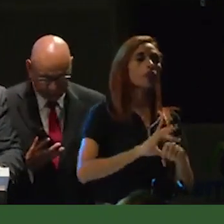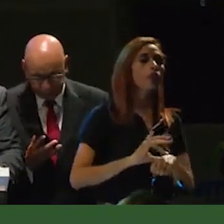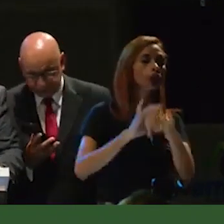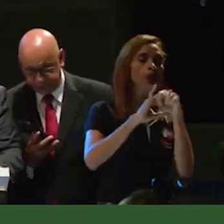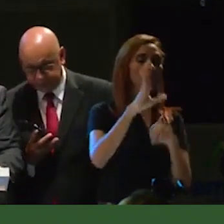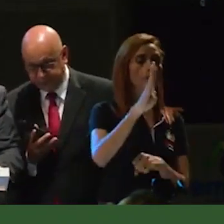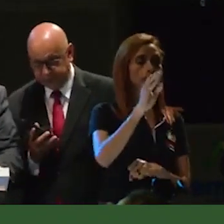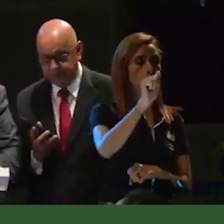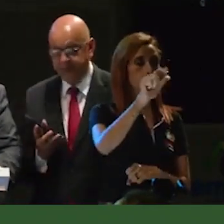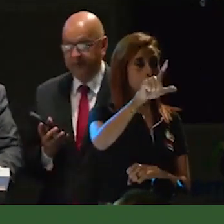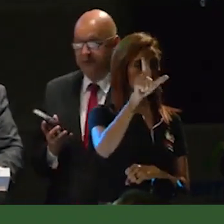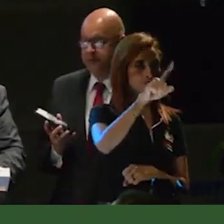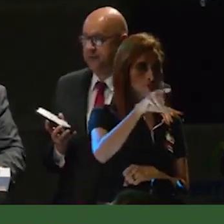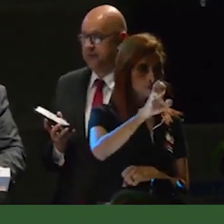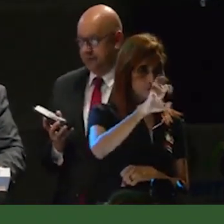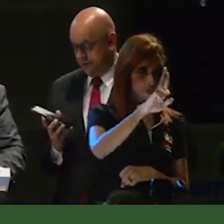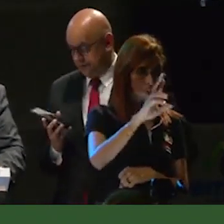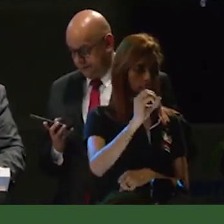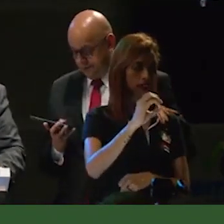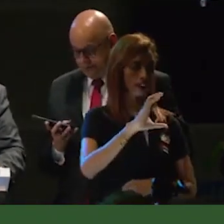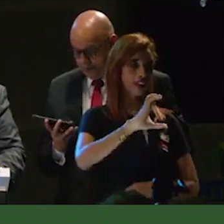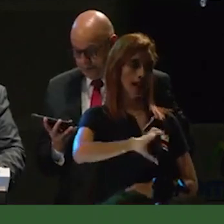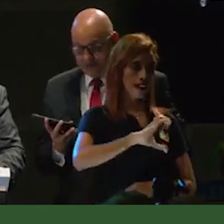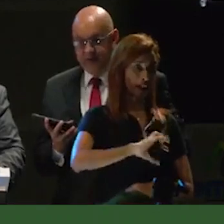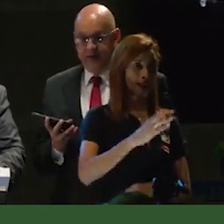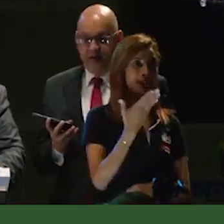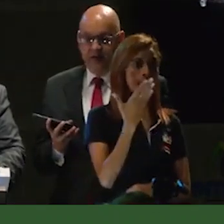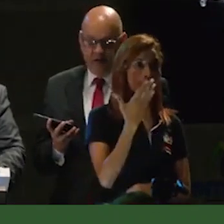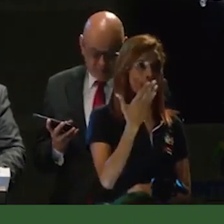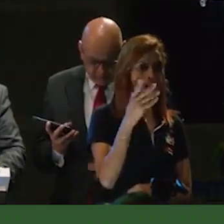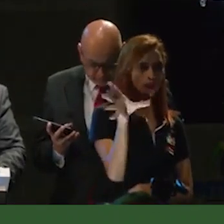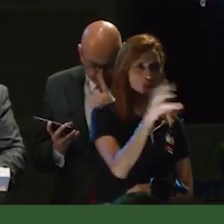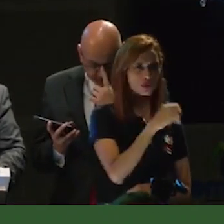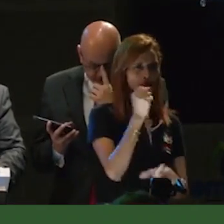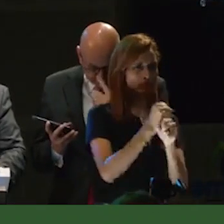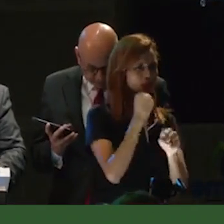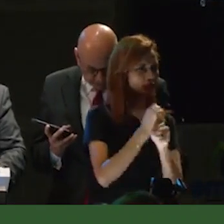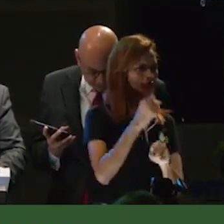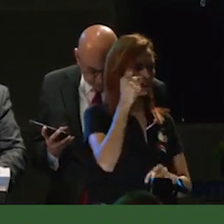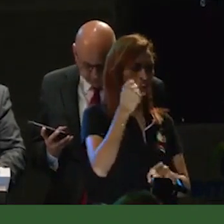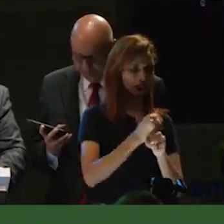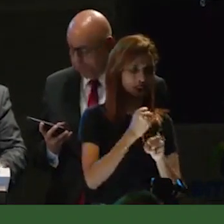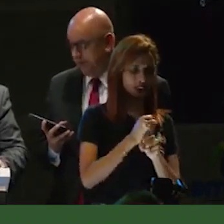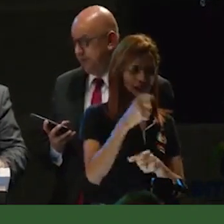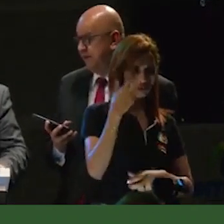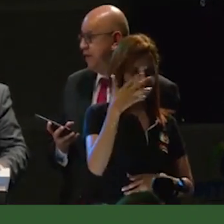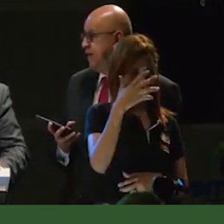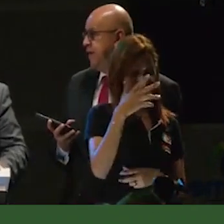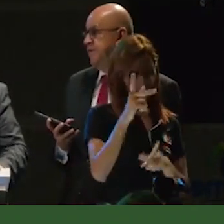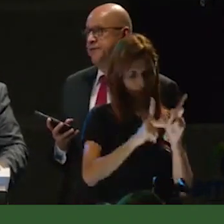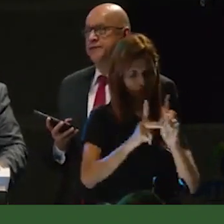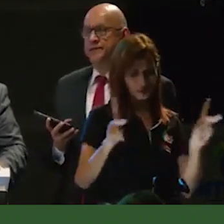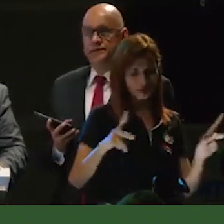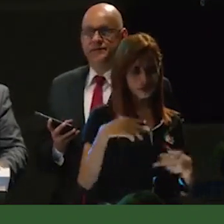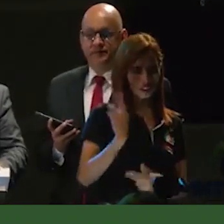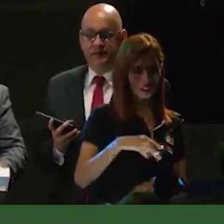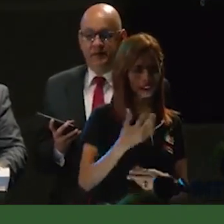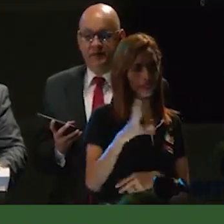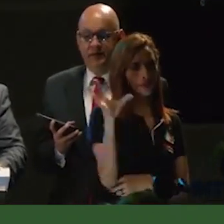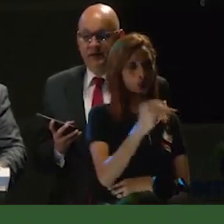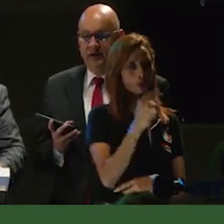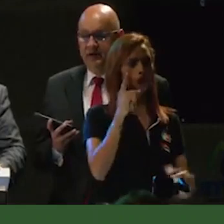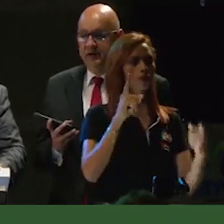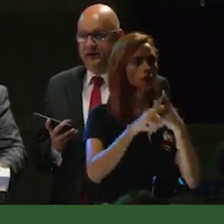Balcero Contreras, nuestro alcalde y la tenacidad de los colaboradores de empresas públicas de Calarcá, nos dimos a la tarea de